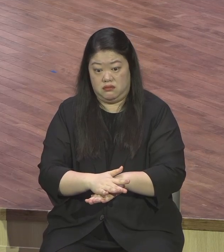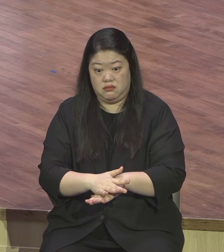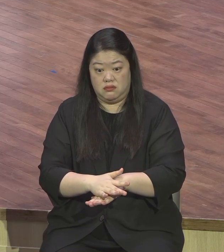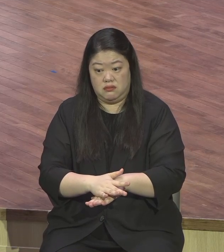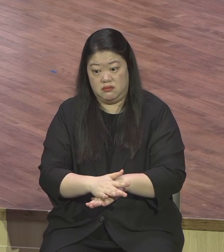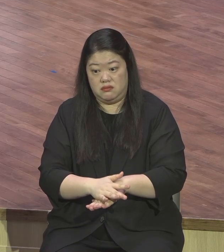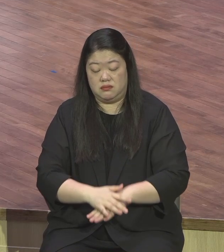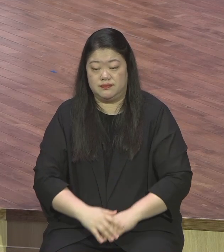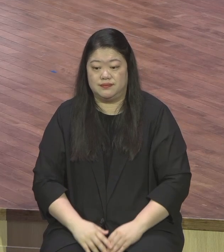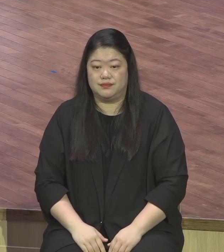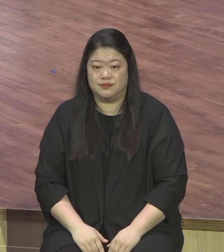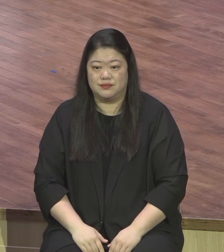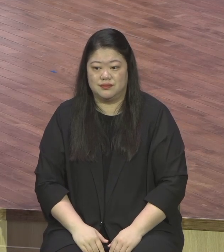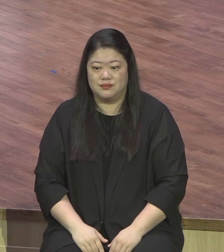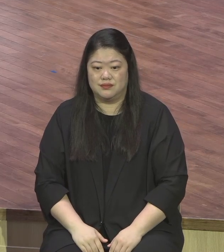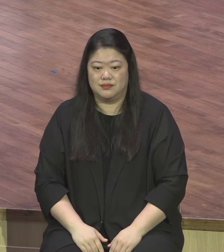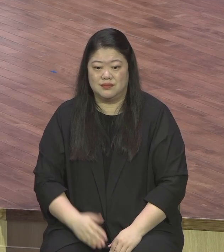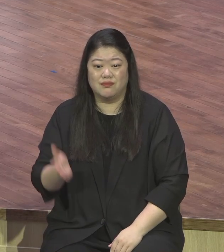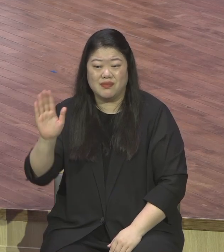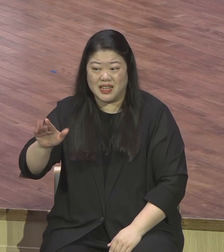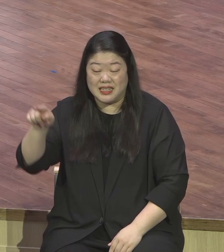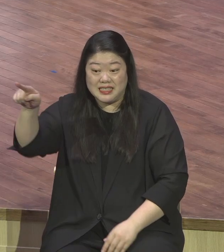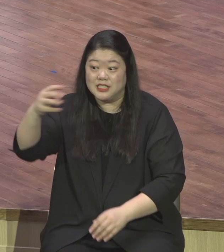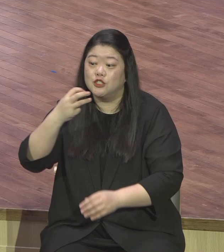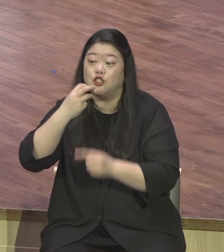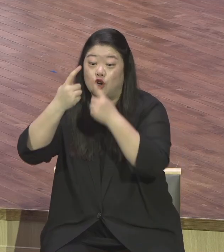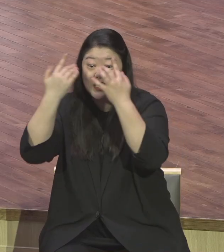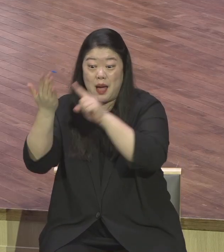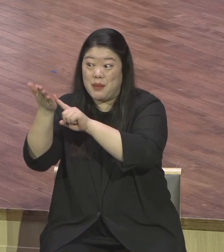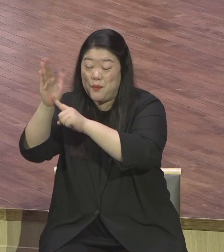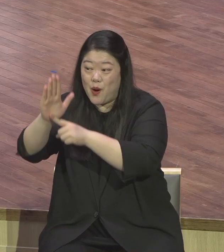10명 중 10명이 6명이 아니에요 제가 볼 때는 거의 다가